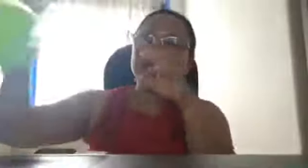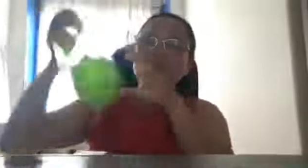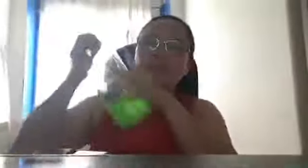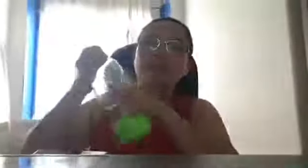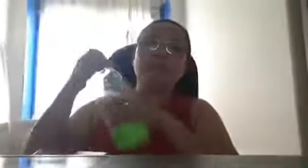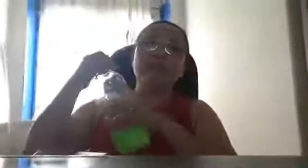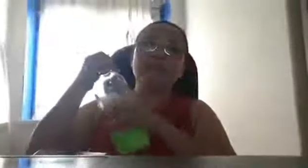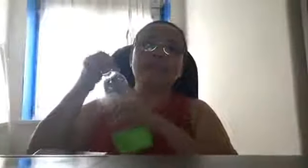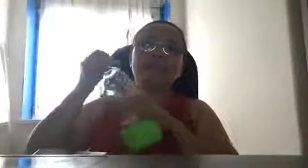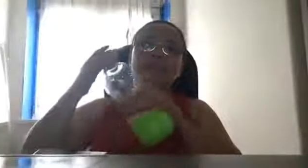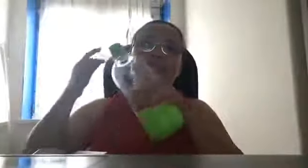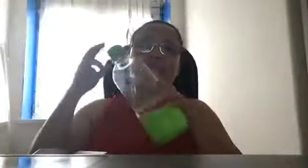about dito sa,